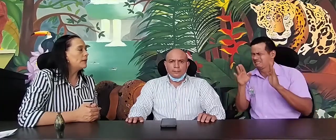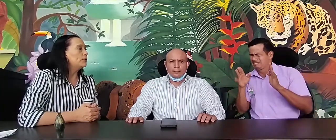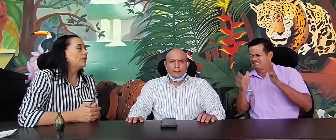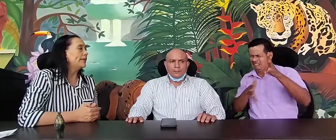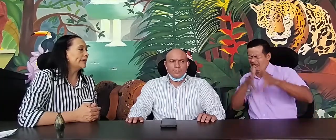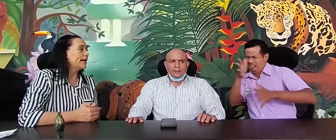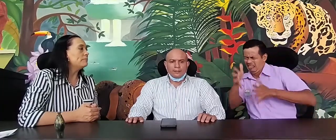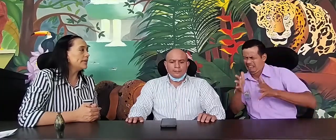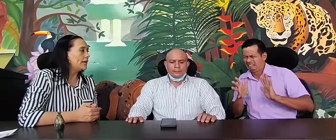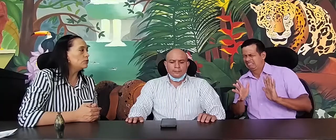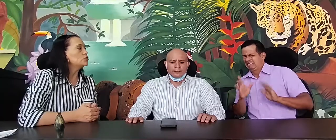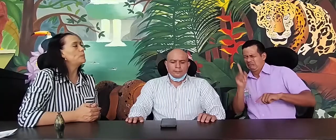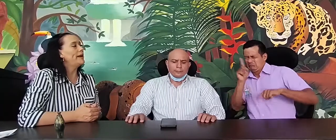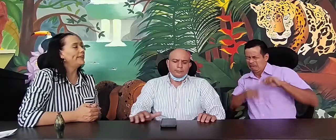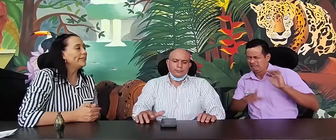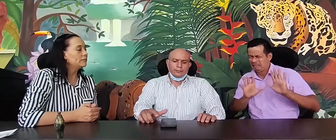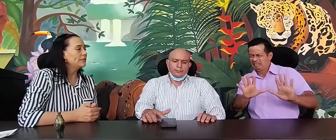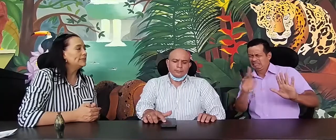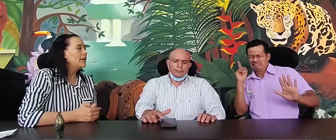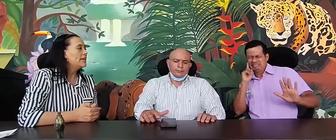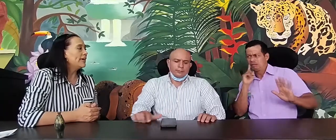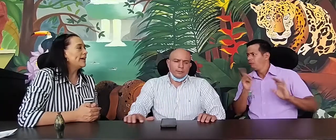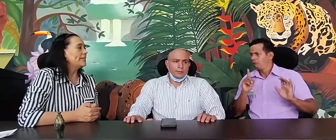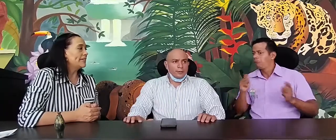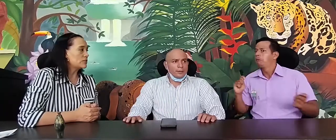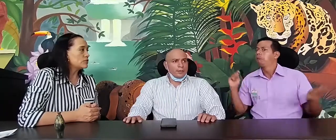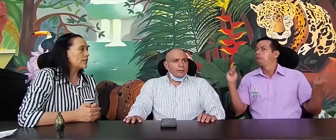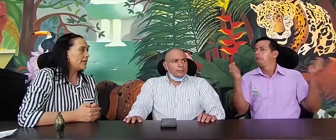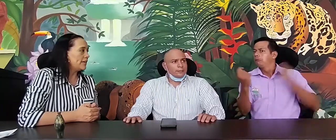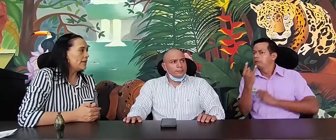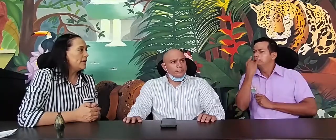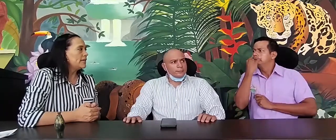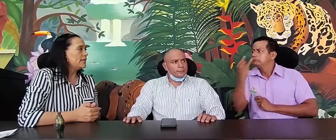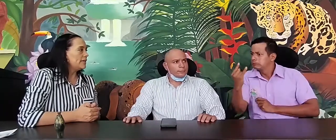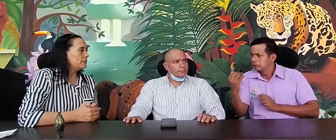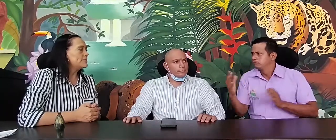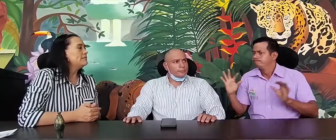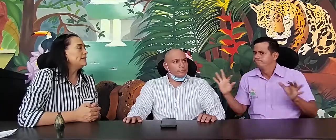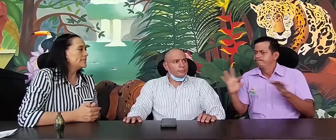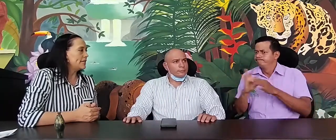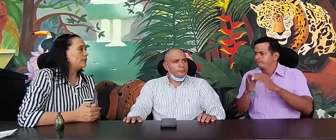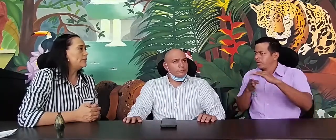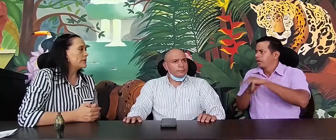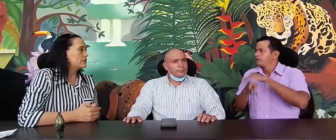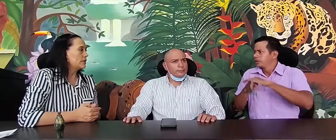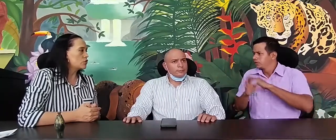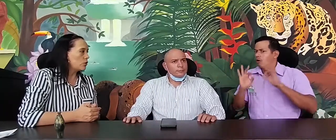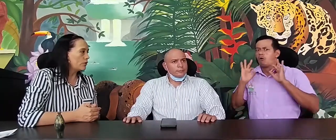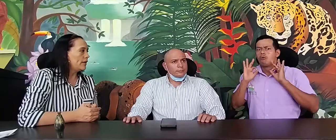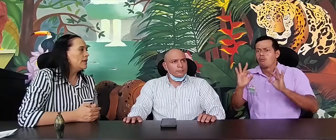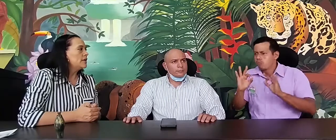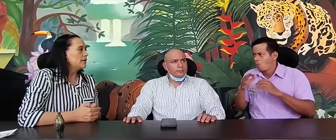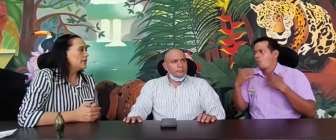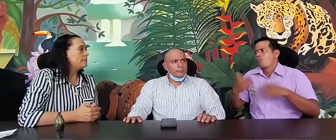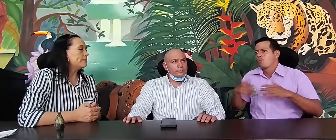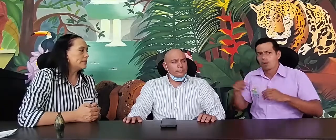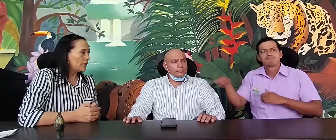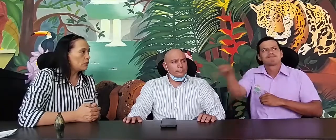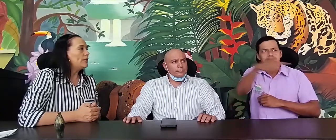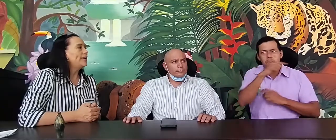para poder cambiar los paradigmas que hay en la sociedad, y ir visibilizando a las personas sordas, y permitiendo la